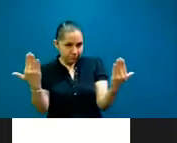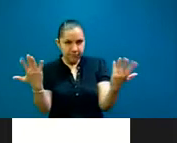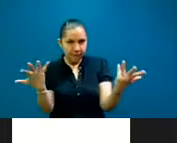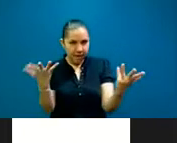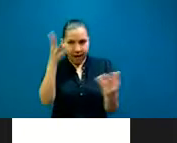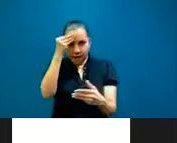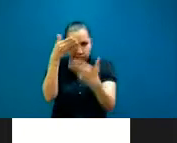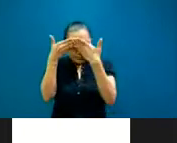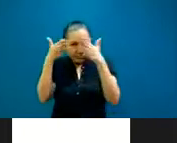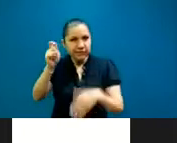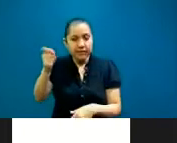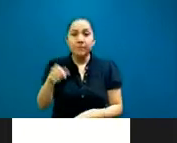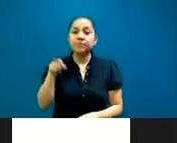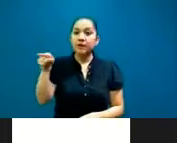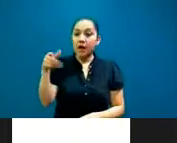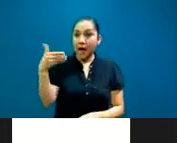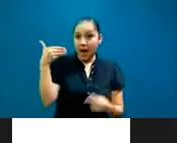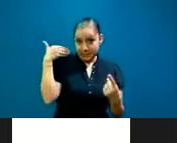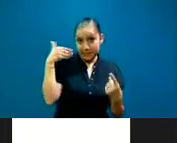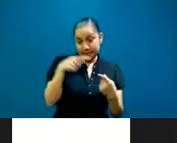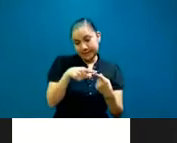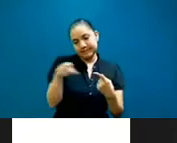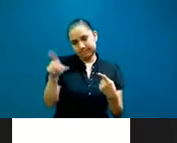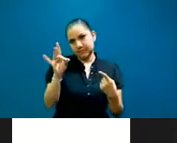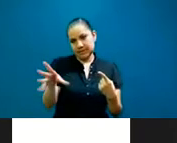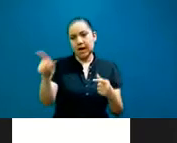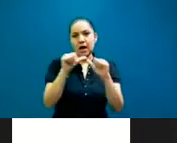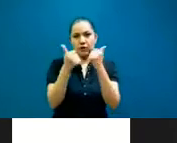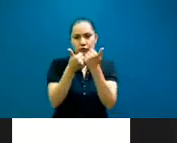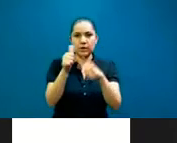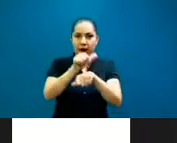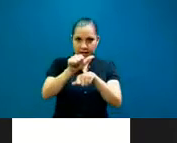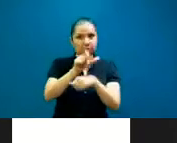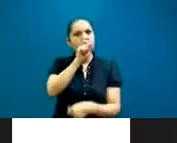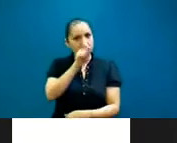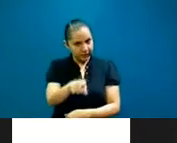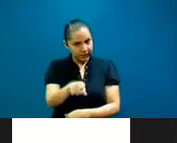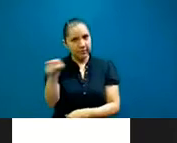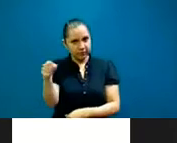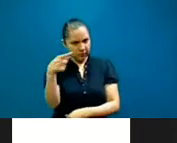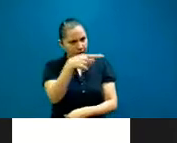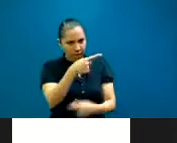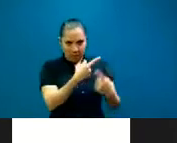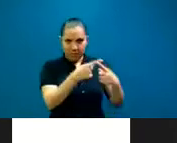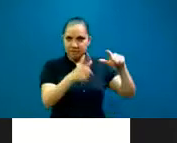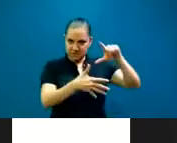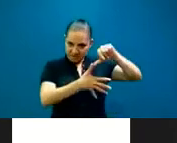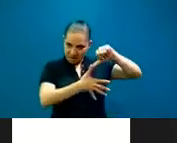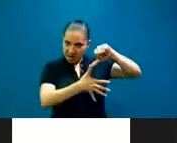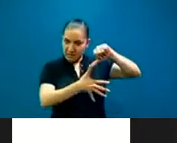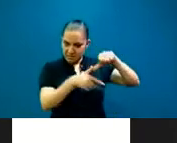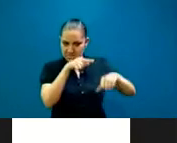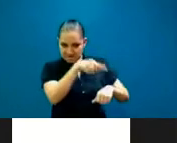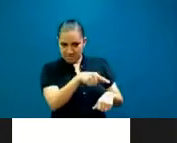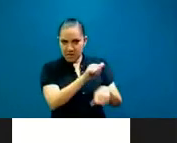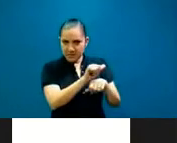este momento una asociación de Argentina, que también es algo diferente que estamos incluyendo al café. Ahora vamos a escuchar la perspectiva